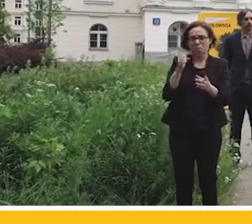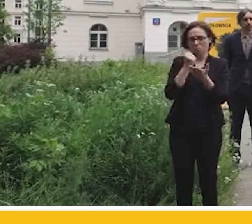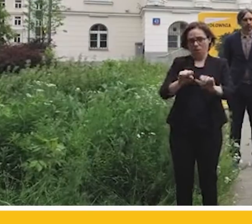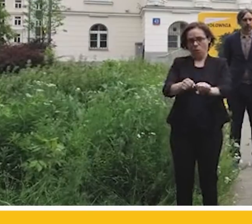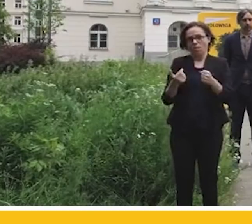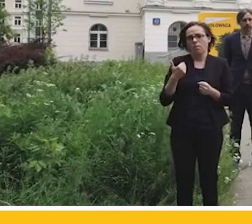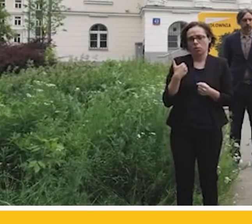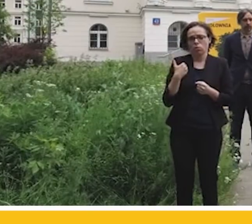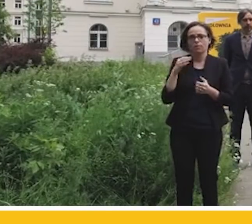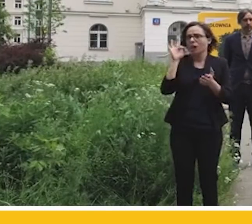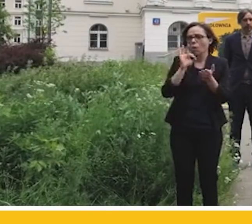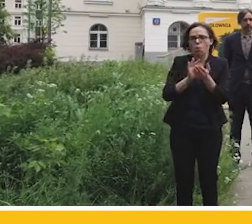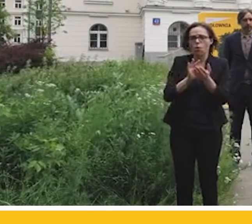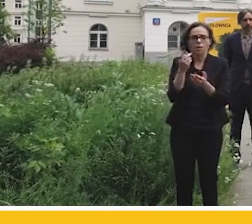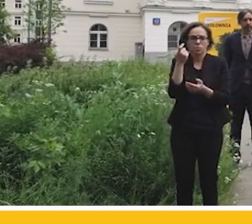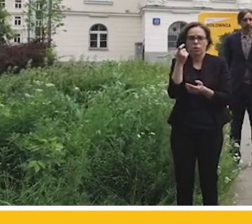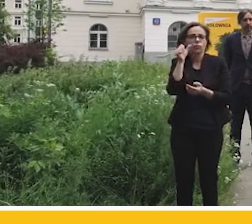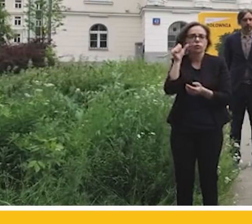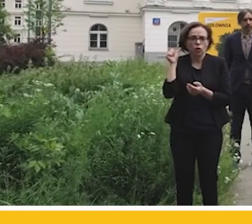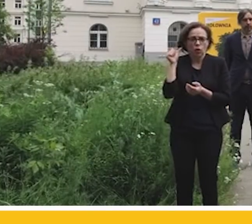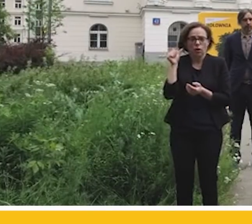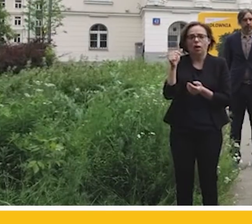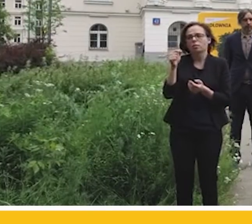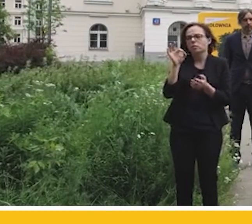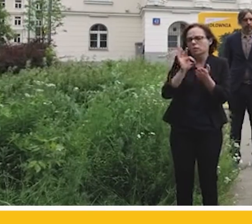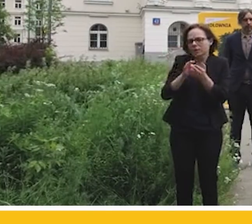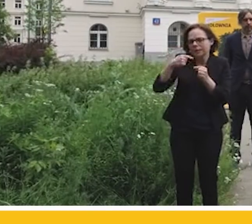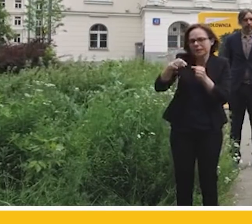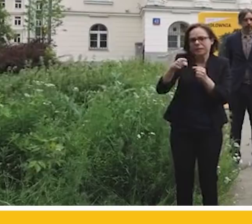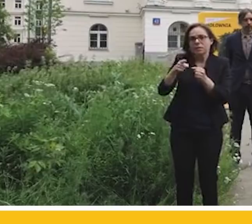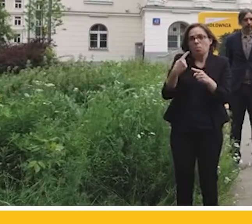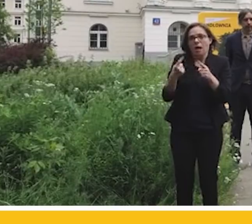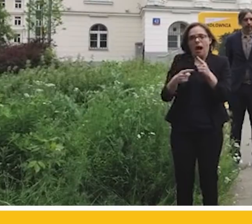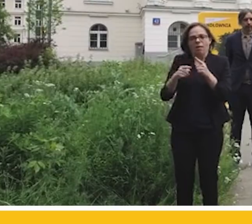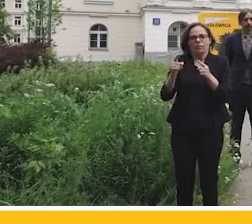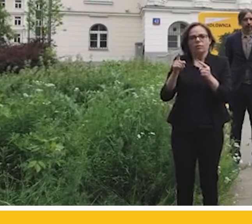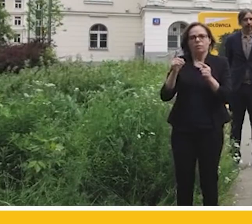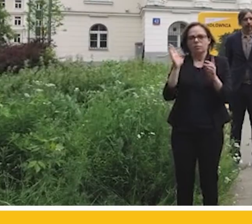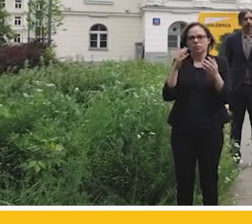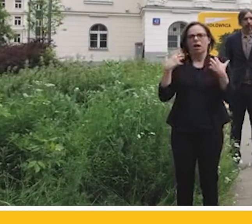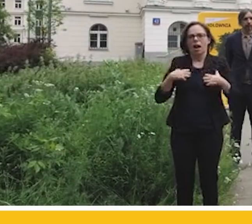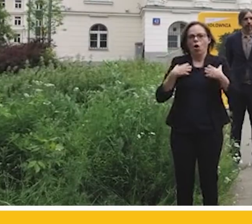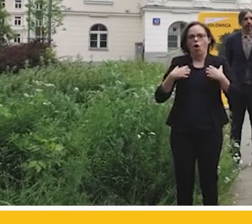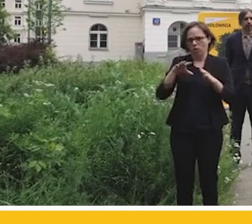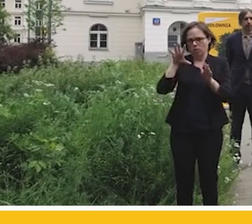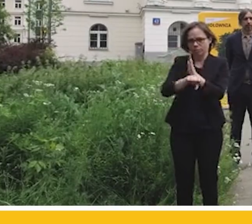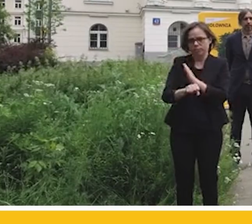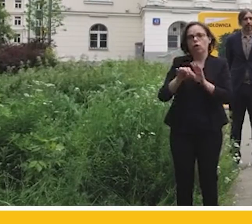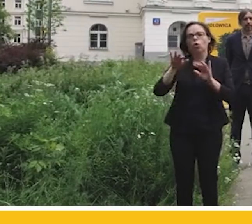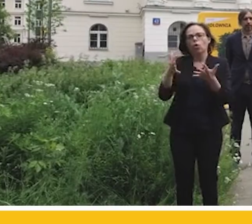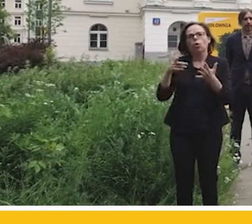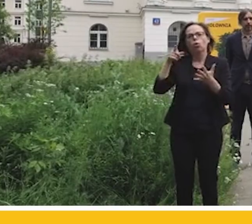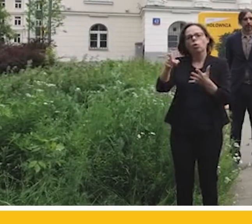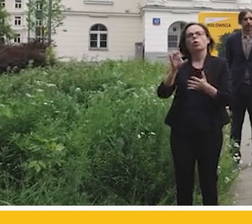wczoraj dosłownie, o krok od kolejnej katastrofy ekologicznej, którą chciano wykonać na zbiorniku Solina